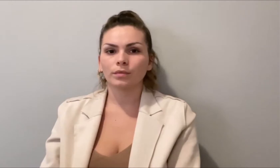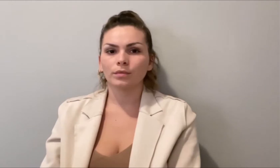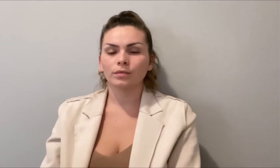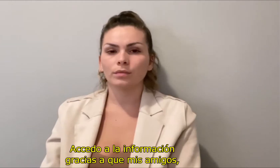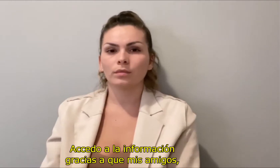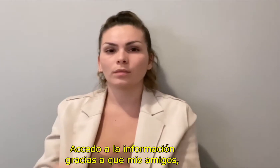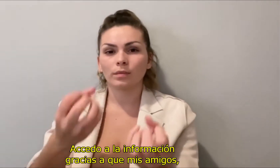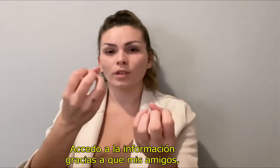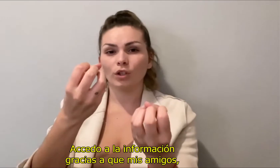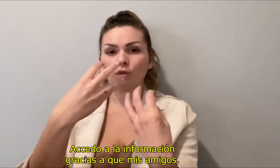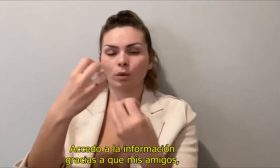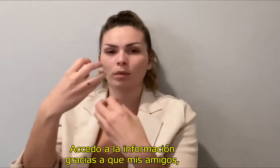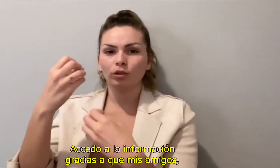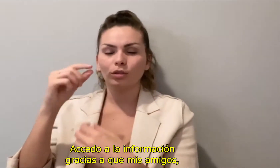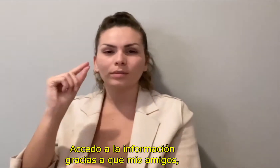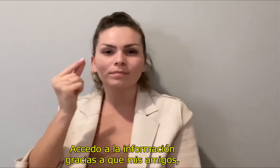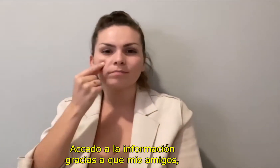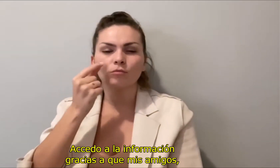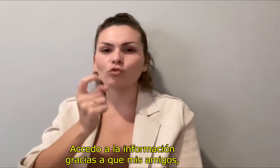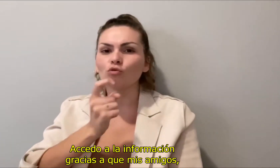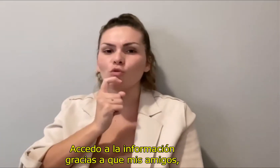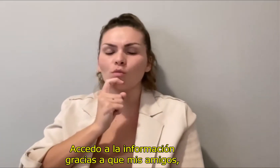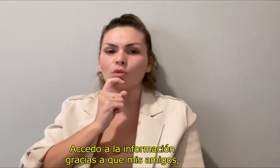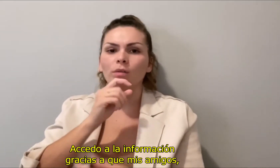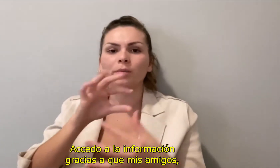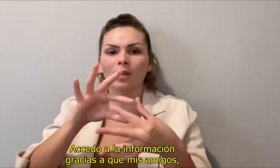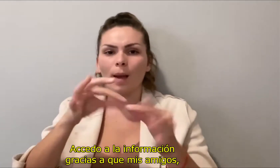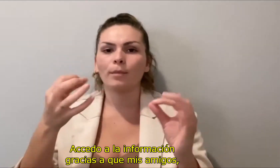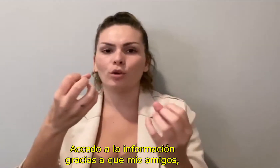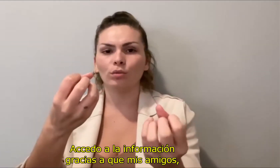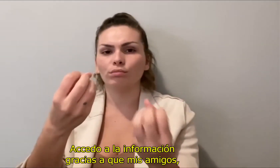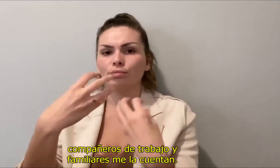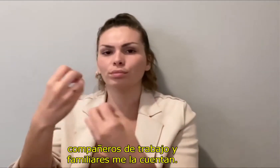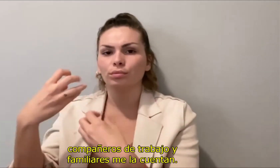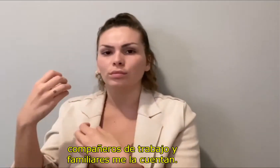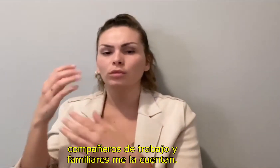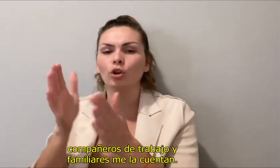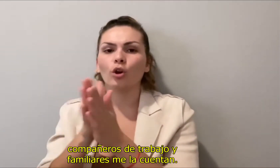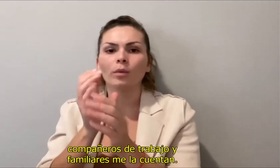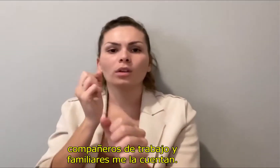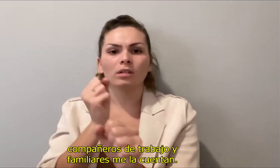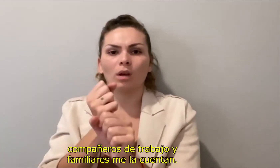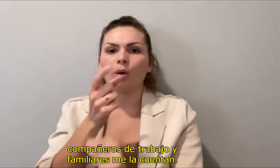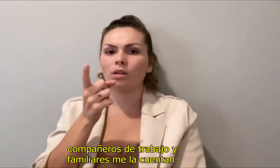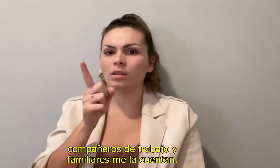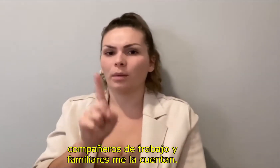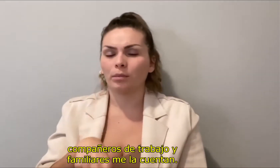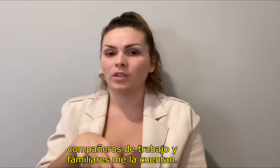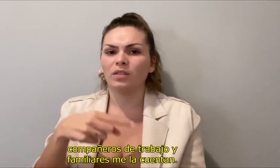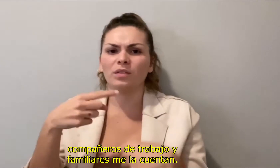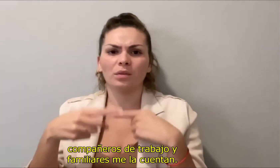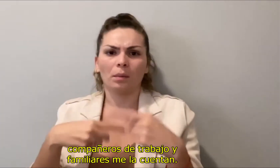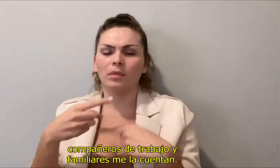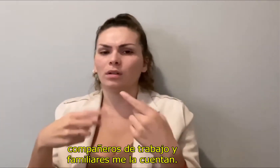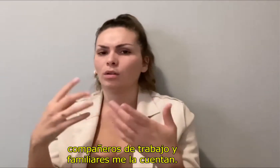Accedo a la información gracias a que mis amigos, compañeros de trabajo y familiares me la cuentan.